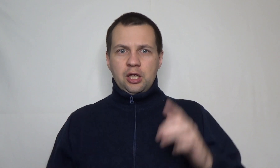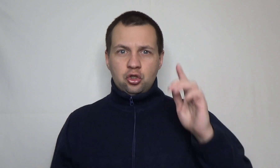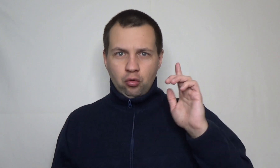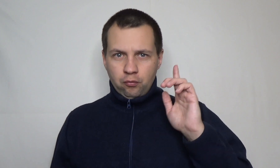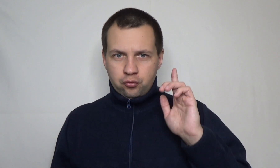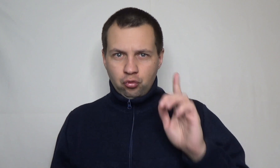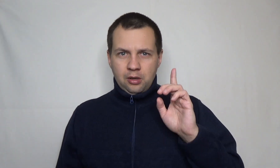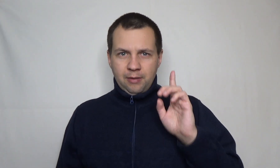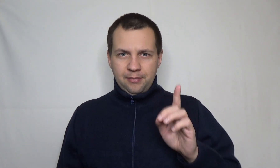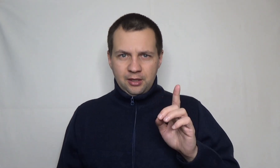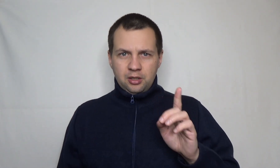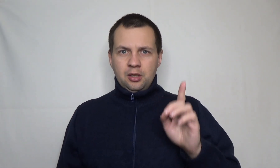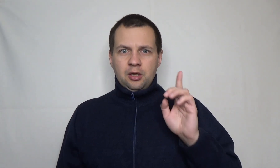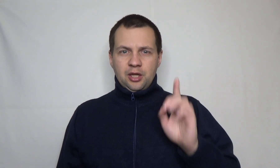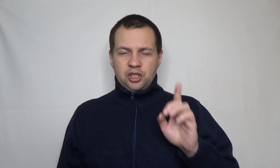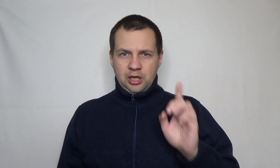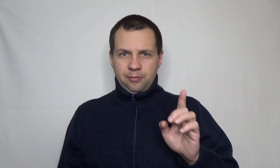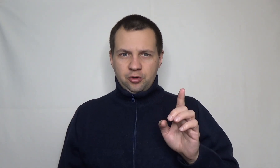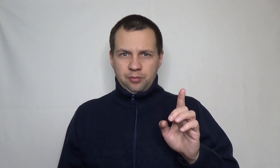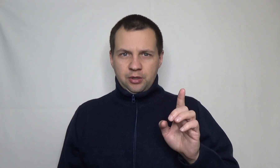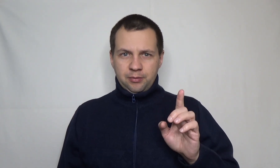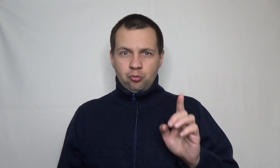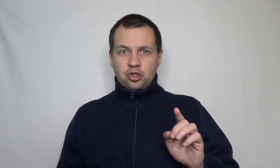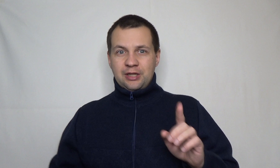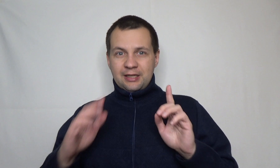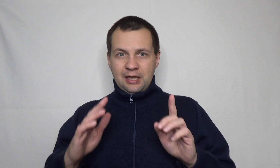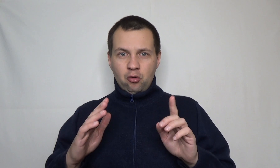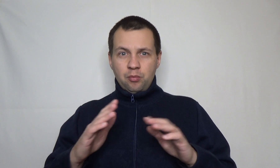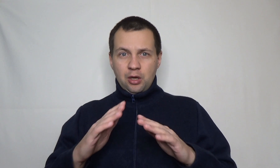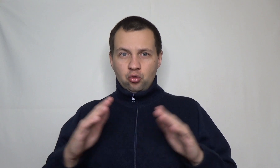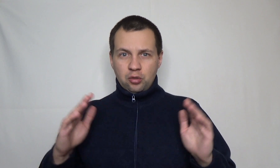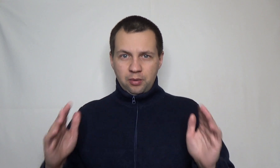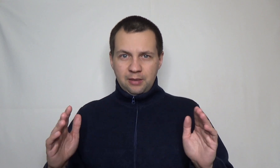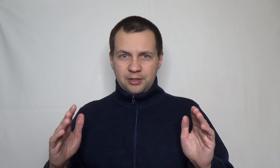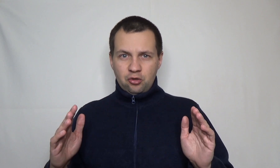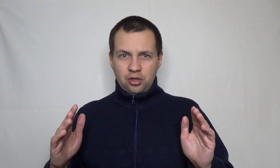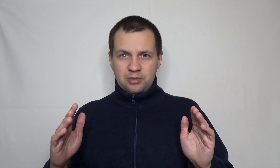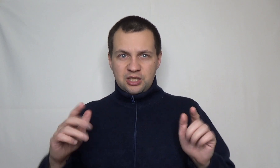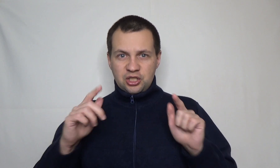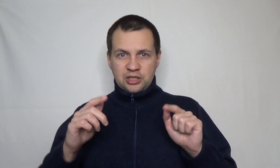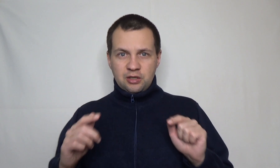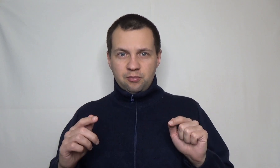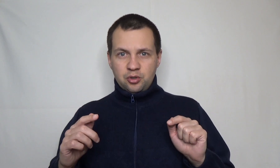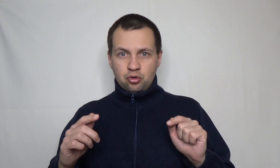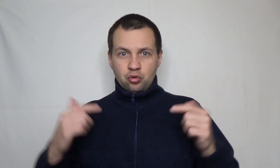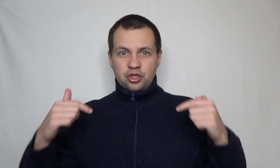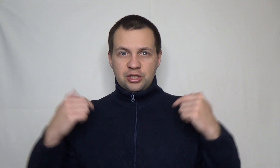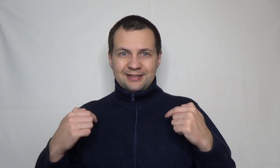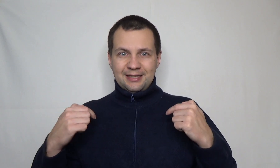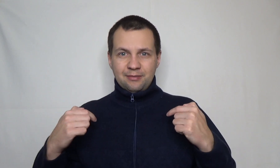еще в тот момент начал накапливать капитал. Потому что тогда у меня уже были определенные мысли, сейчас я с вами поделюсь. Но сейчас эти